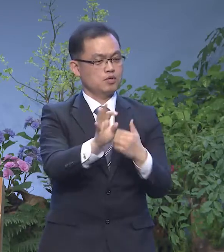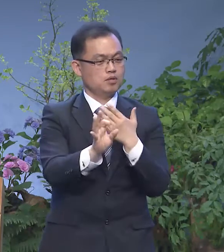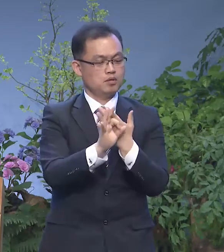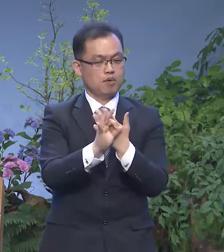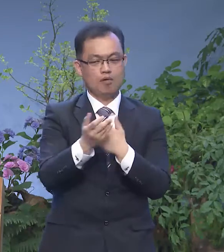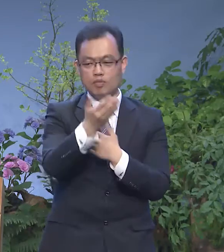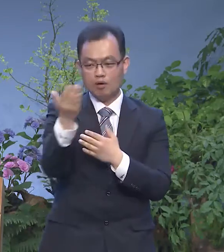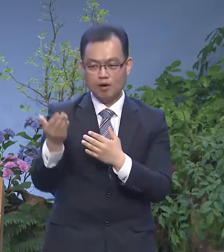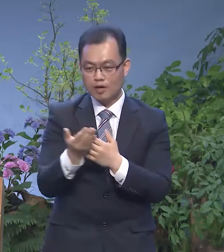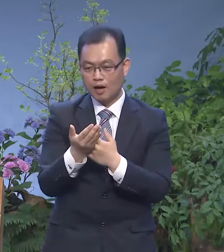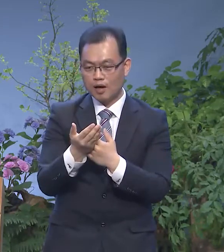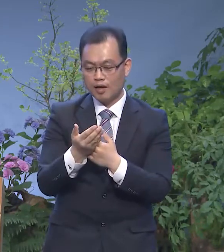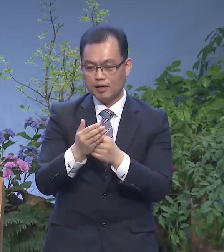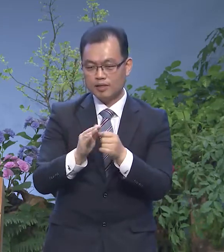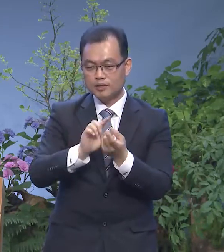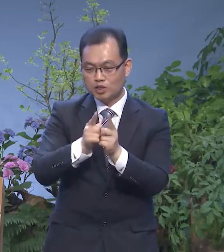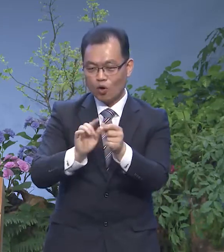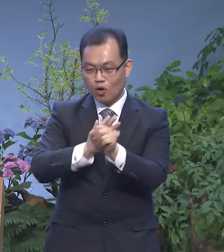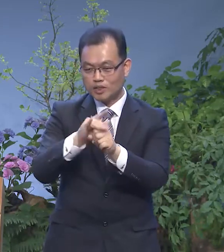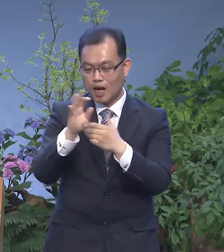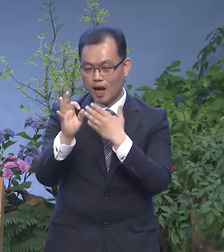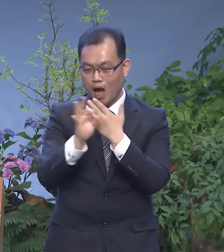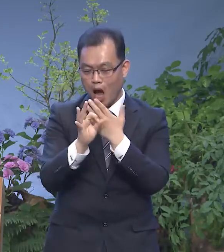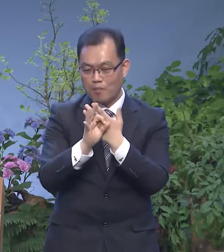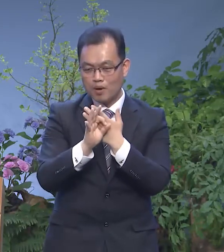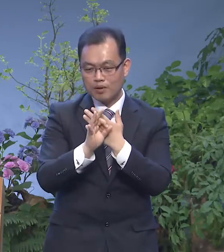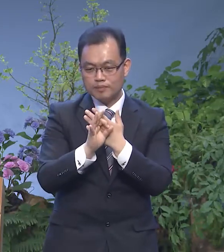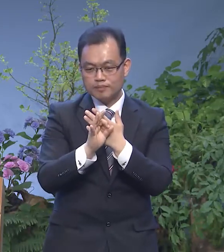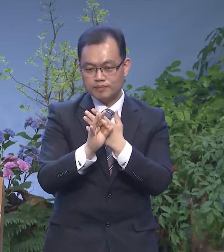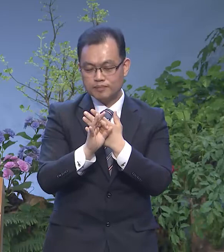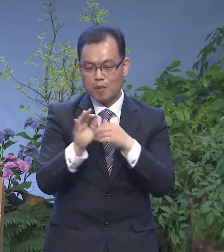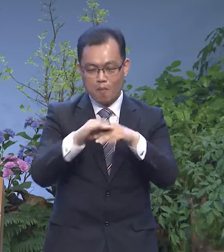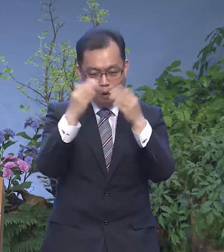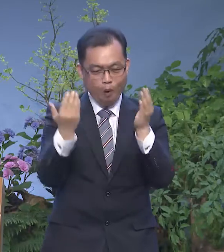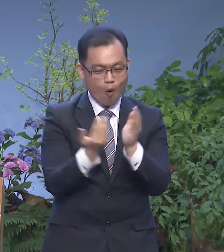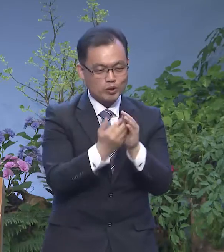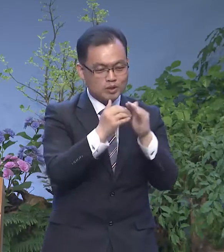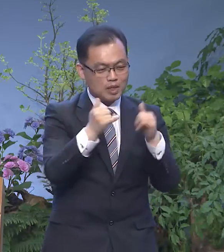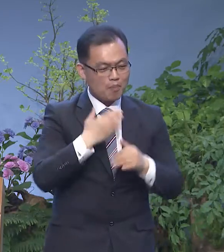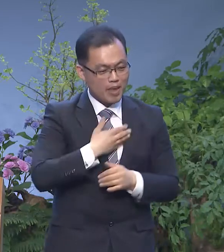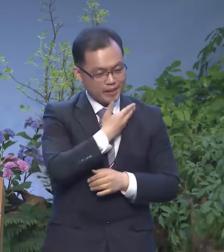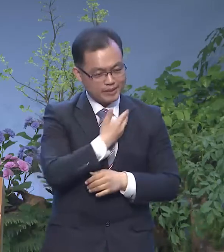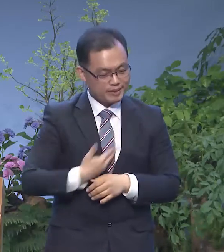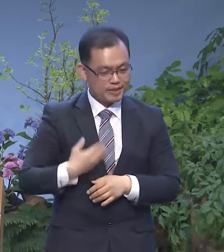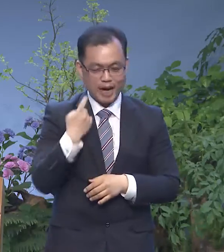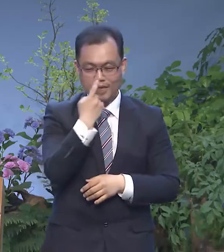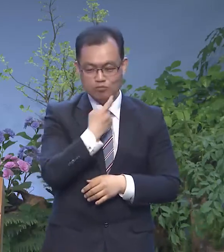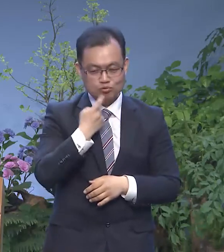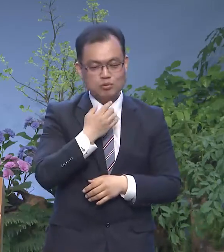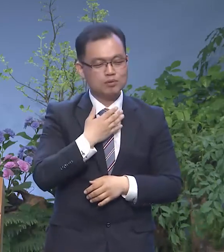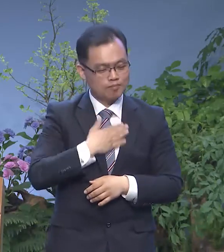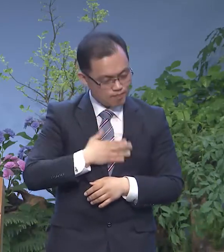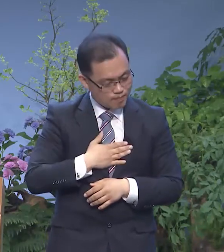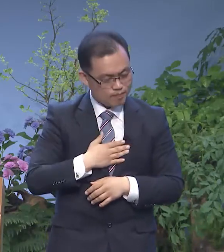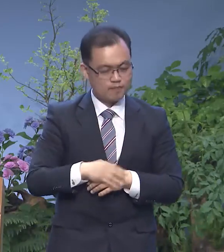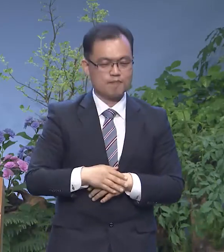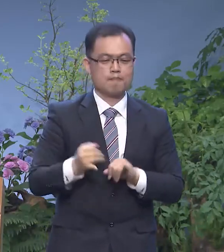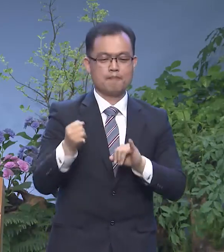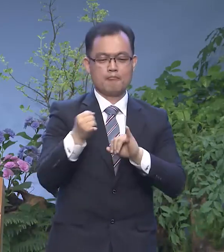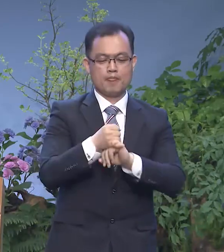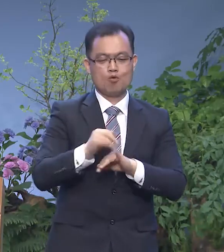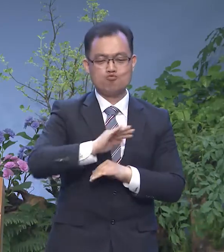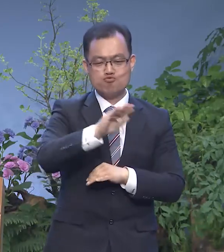너희가 서로 사랑하면 이로써 모든 사람이 너희가 내 제자인 줄 알리라 오늘 우리에게 주신